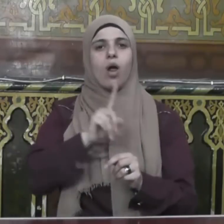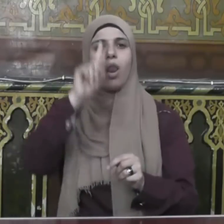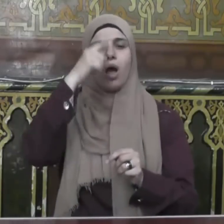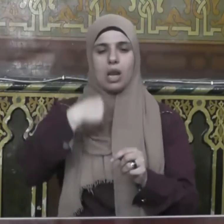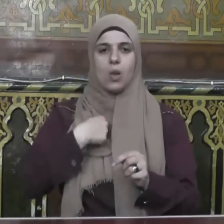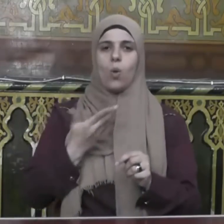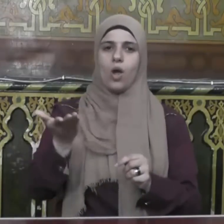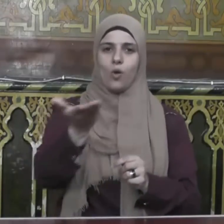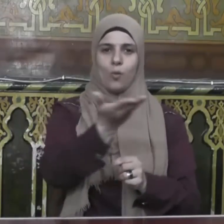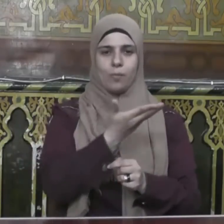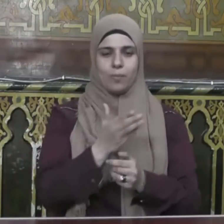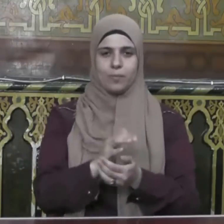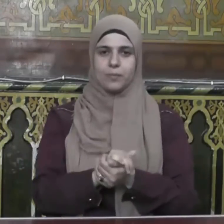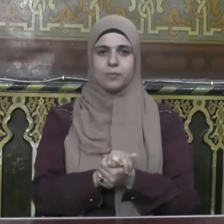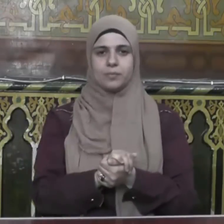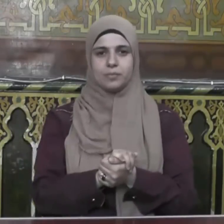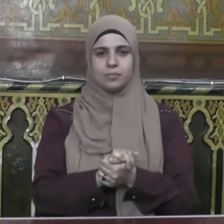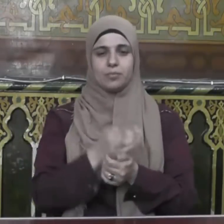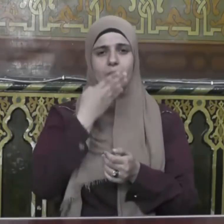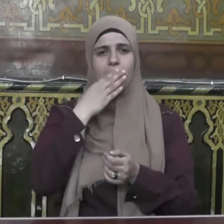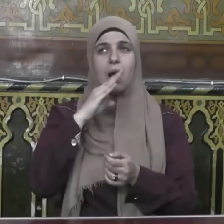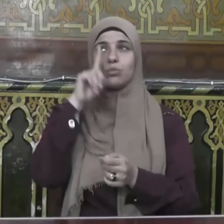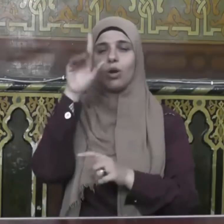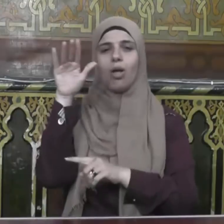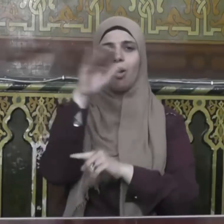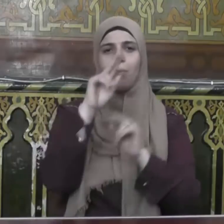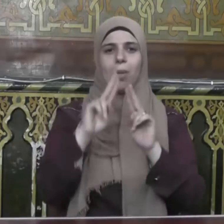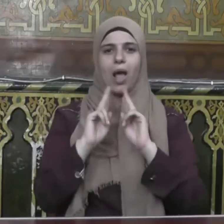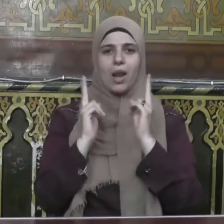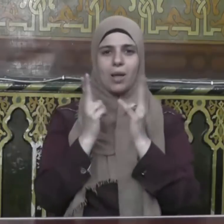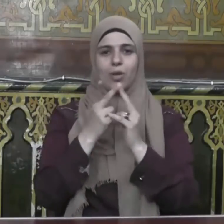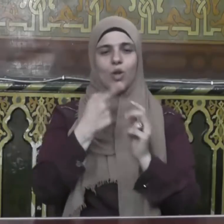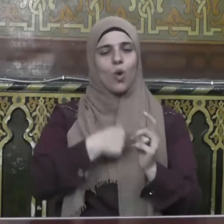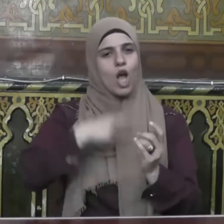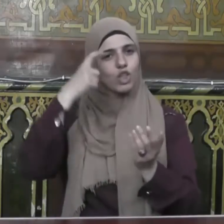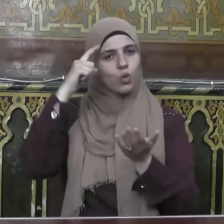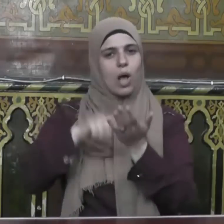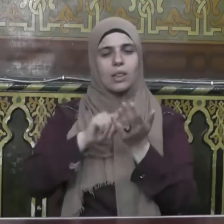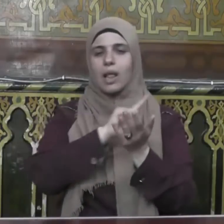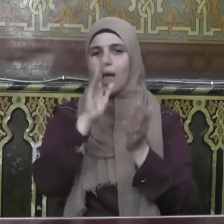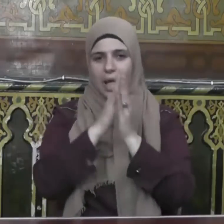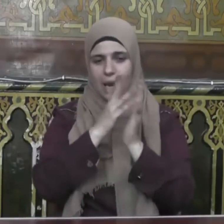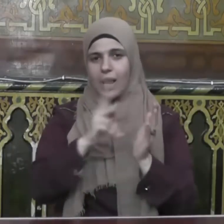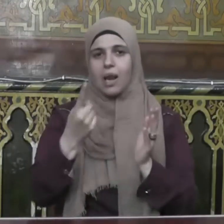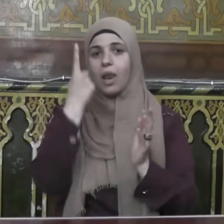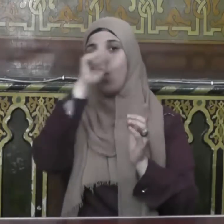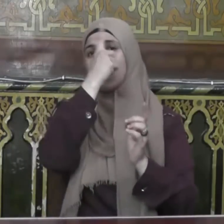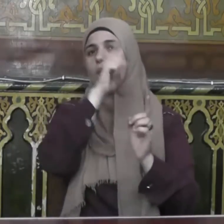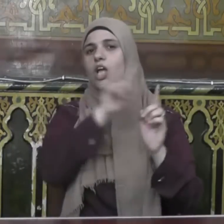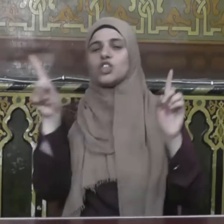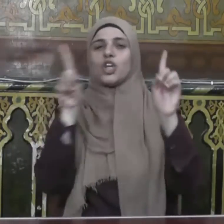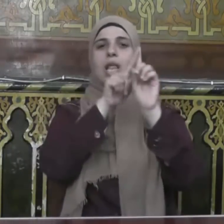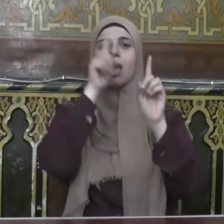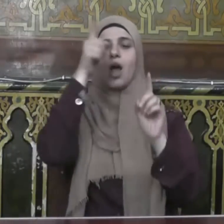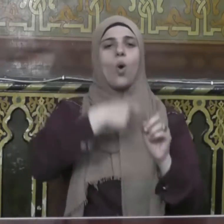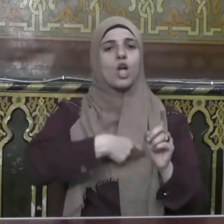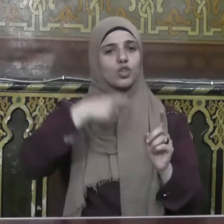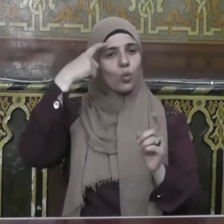ولكم الحمد لله رب العالمين وأشهد أن لا إله إلا الله وحده لا شريك له وأشهد أن سيدنا